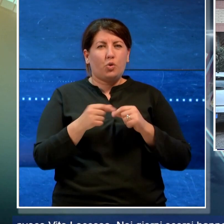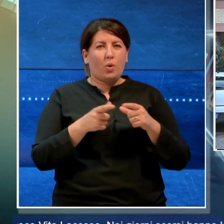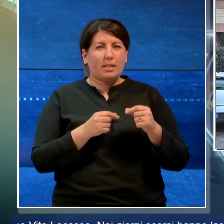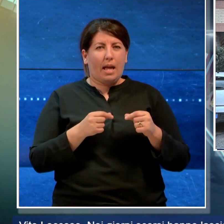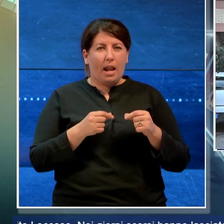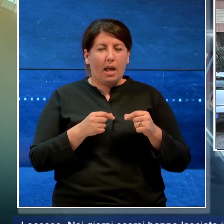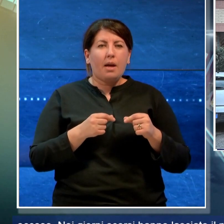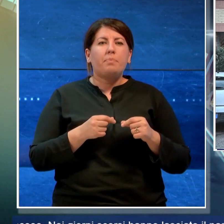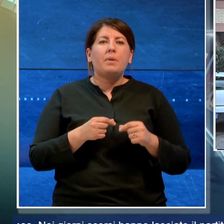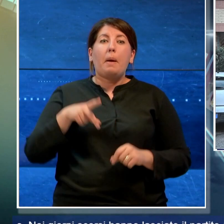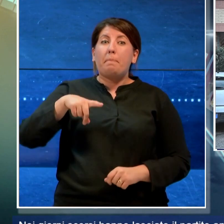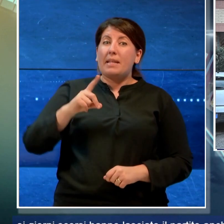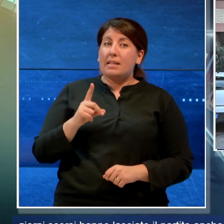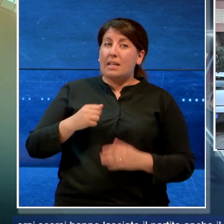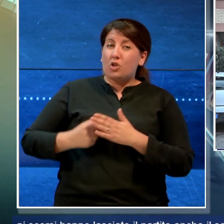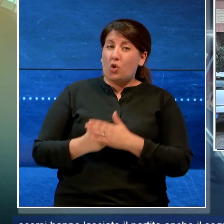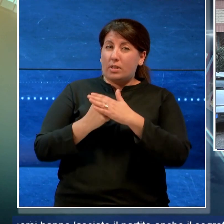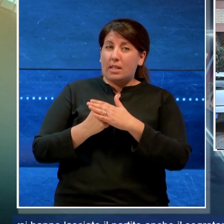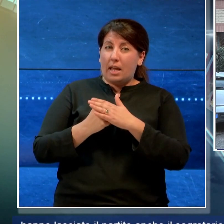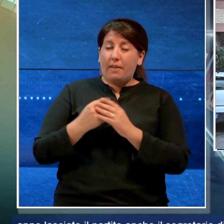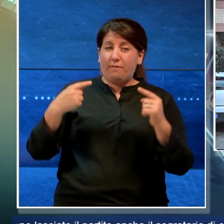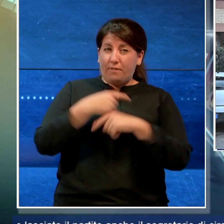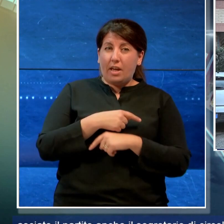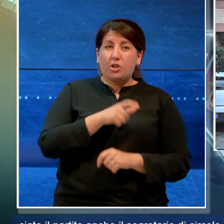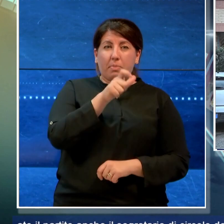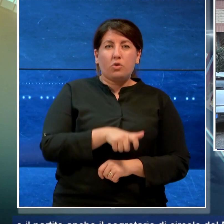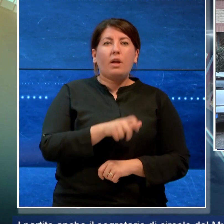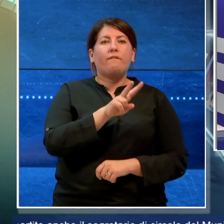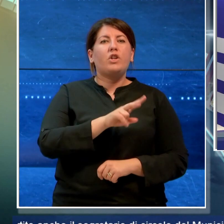sostiene invece Vito Leccese.